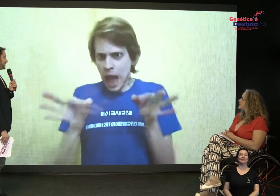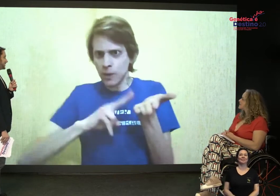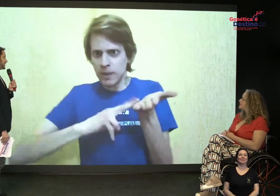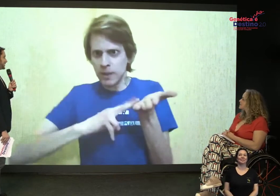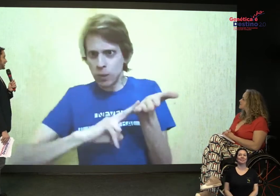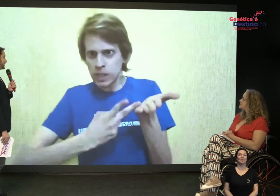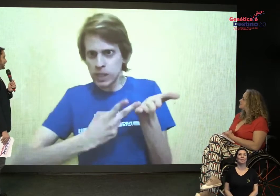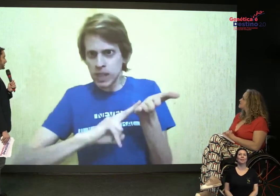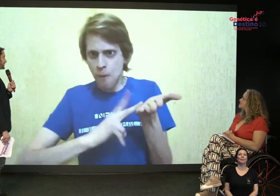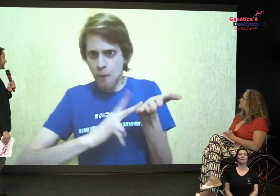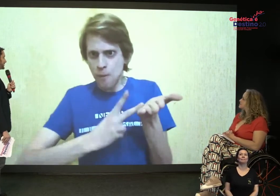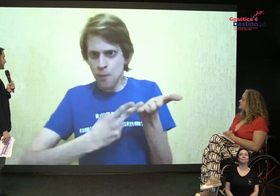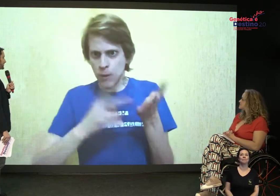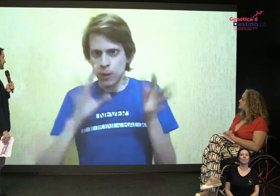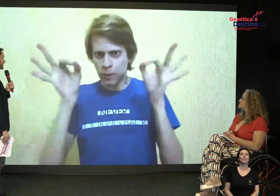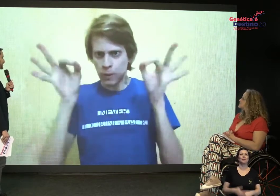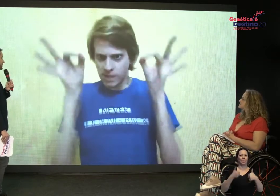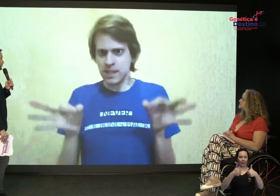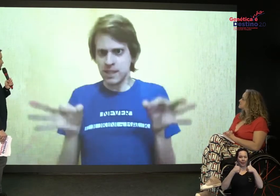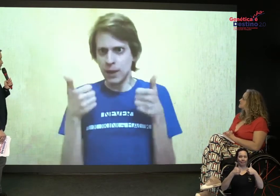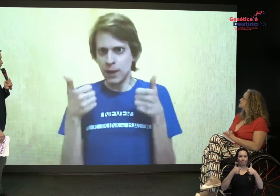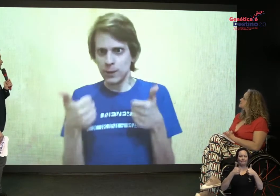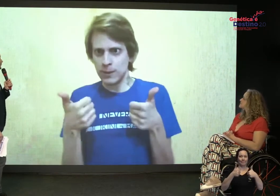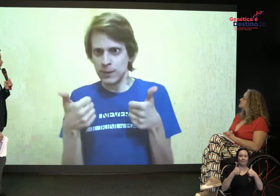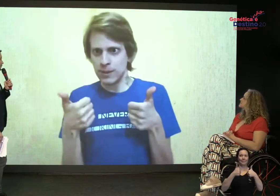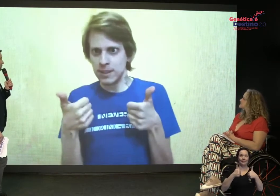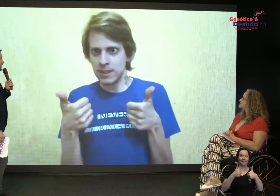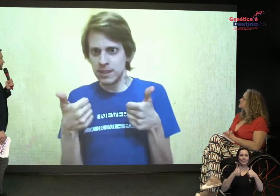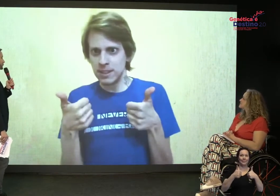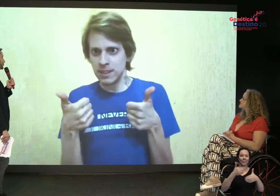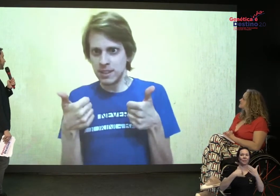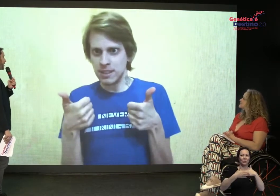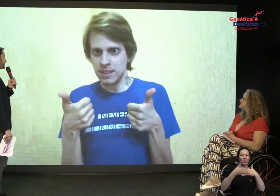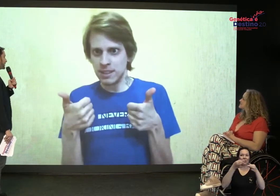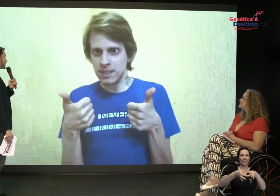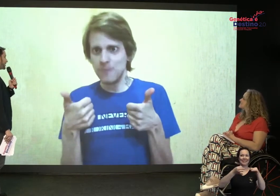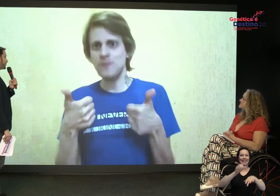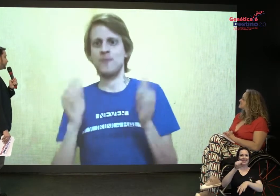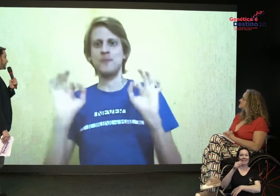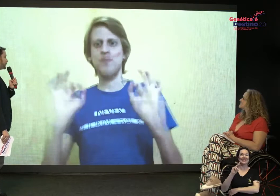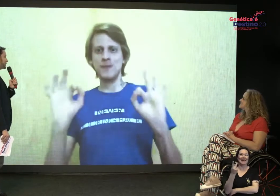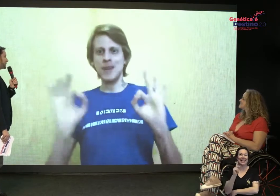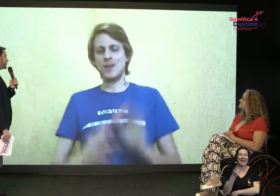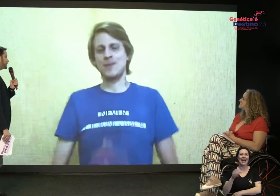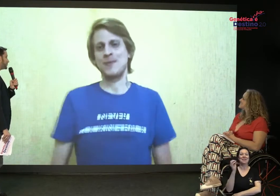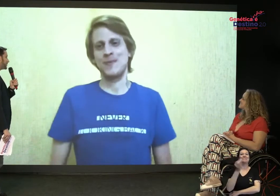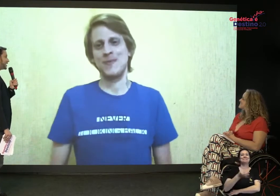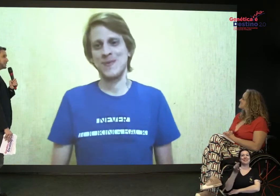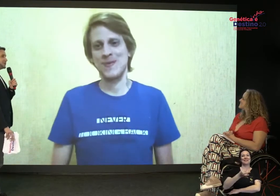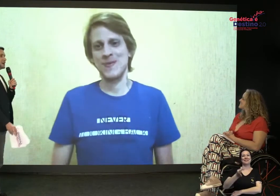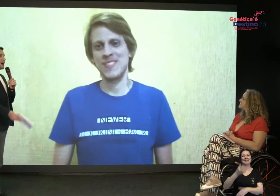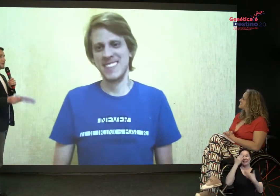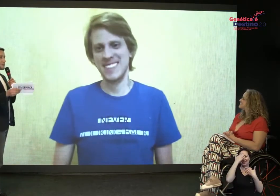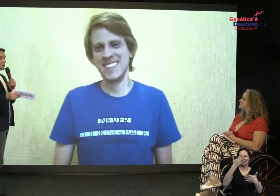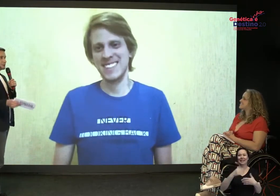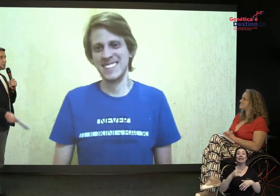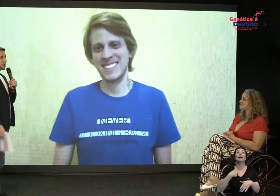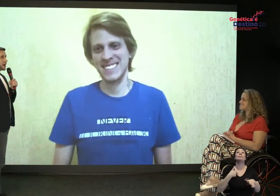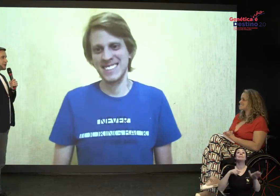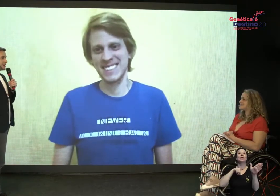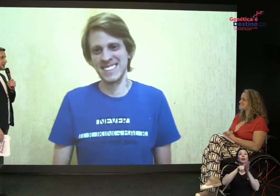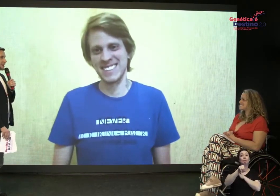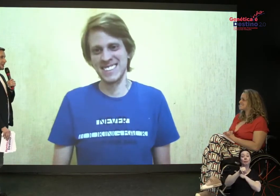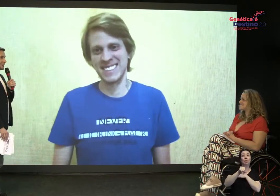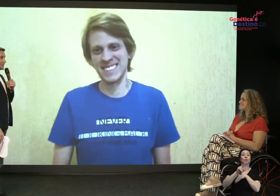Está certo? Então, está tudo dizendo certo? Tudo certo. Viu, Harry? Está saindo perfeitamente. Obrigado. A minha pergunta